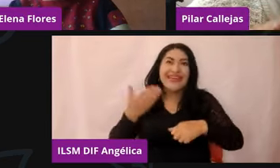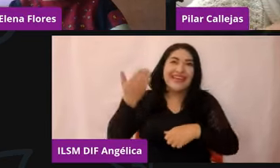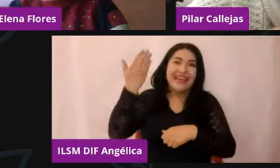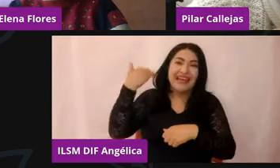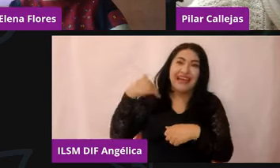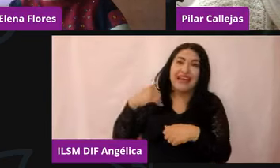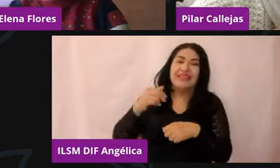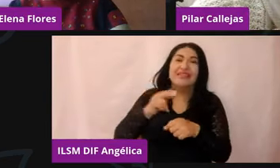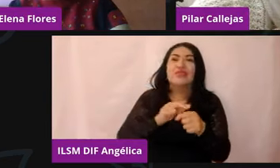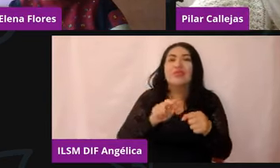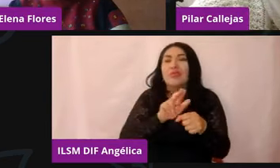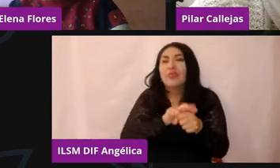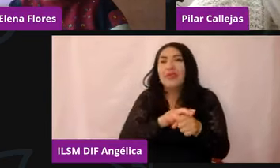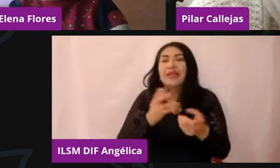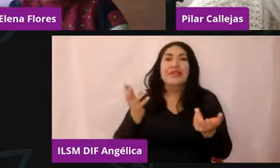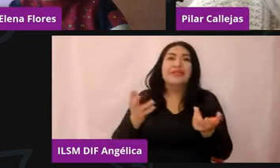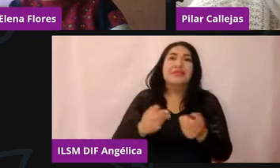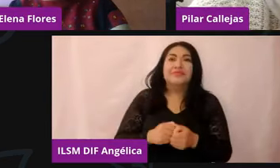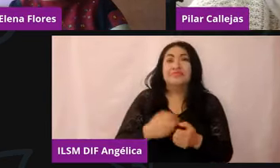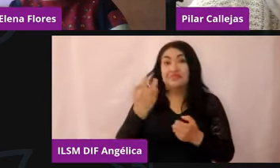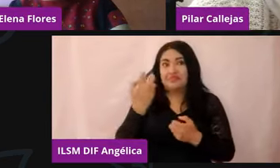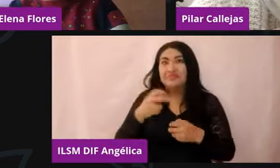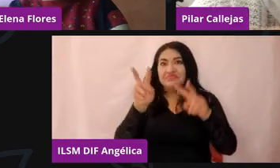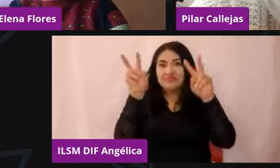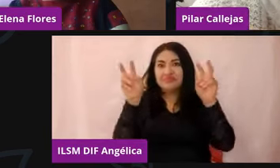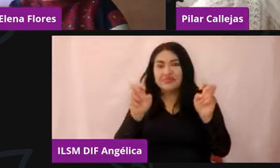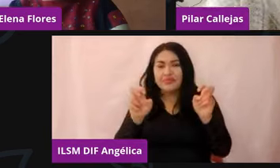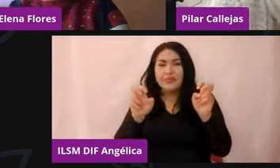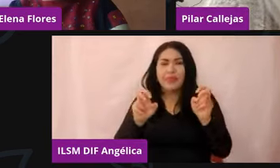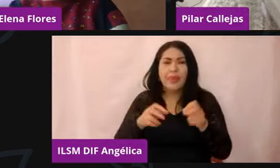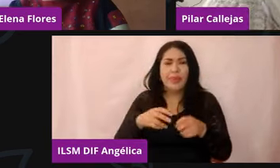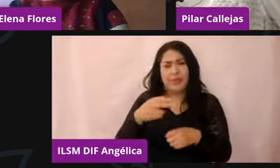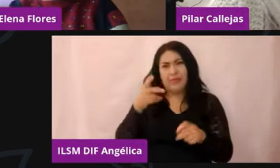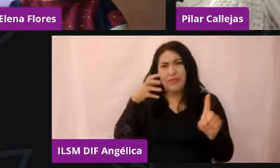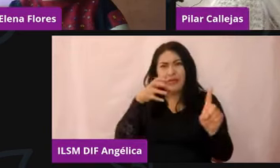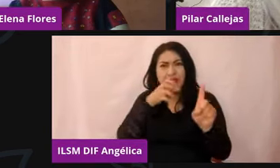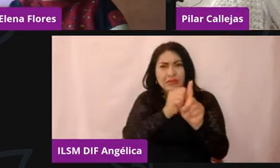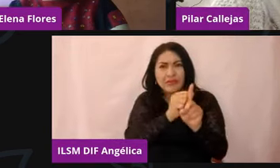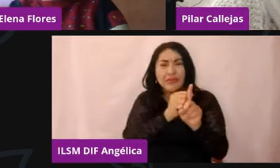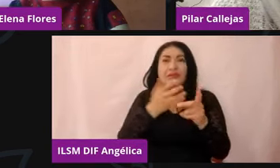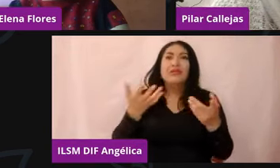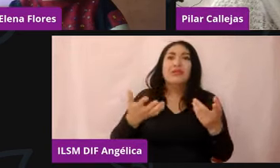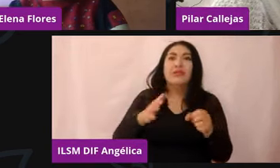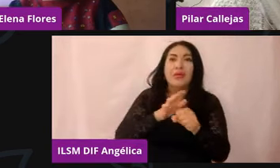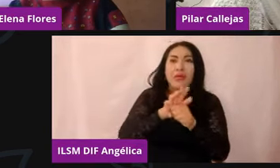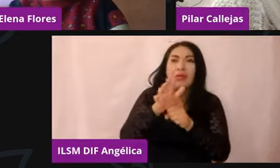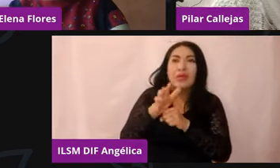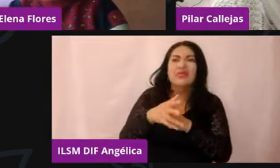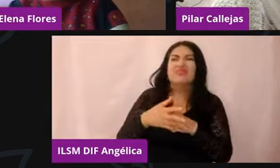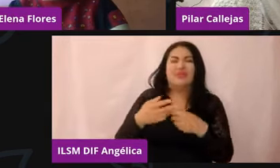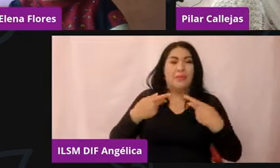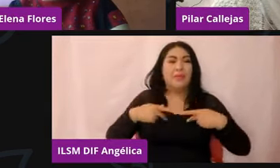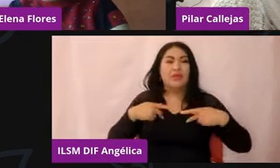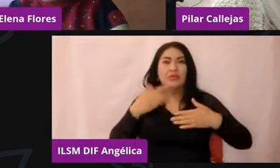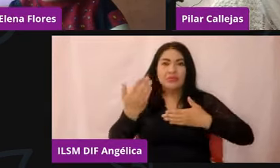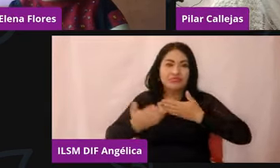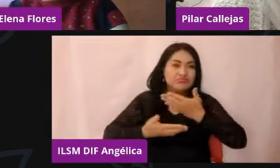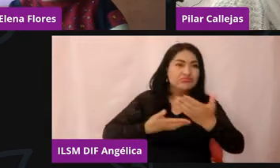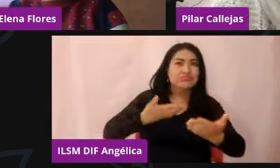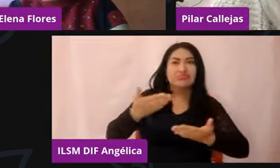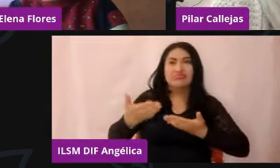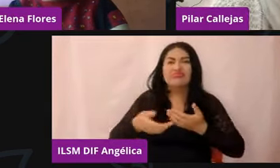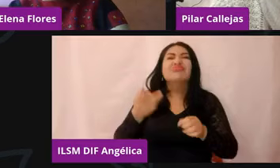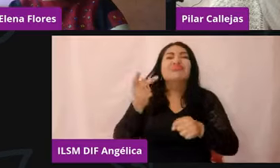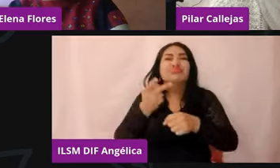principal de esta charla de café era ver qué pasaba en el aspecto de la socialización. Siempre